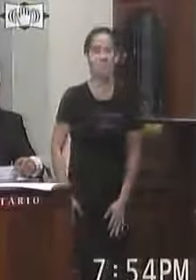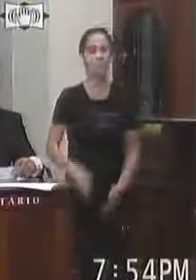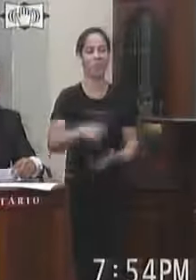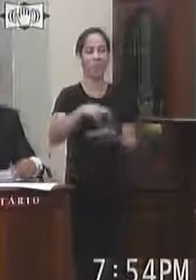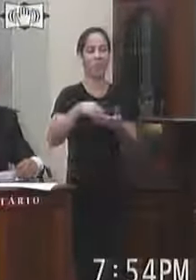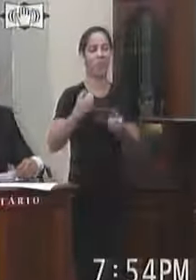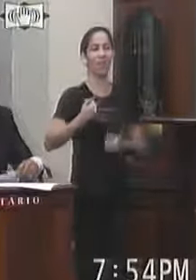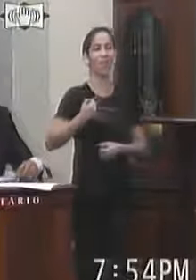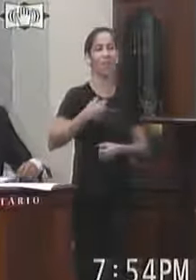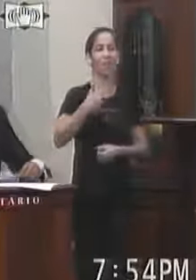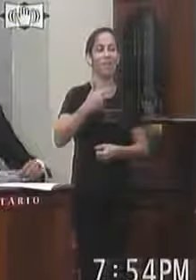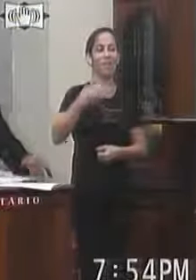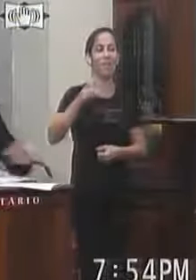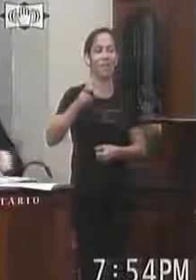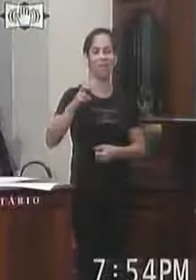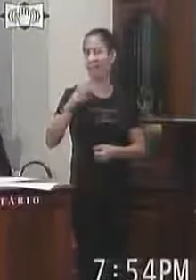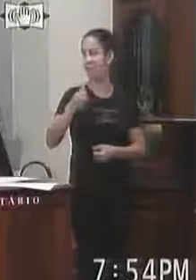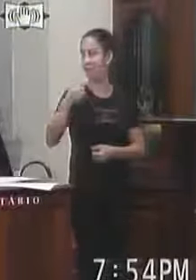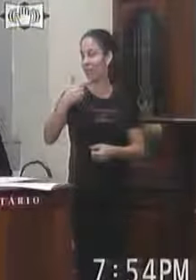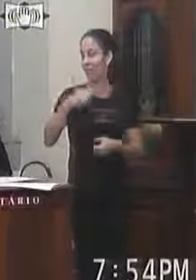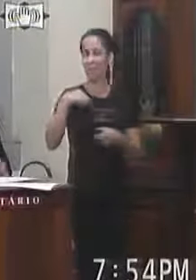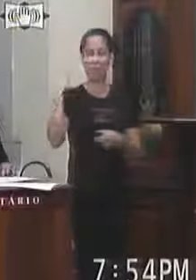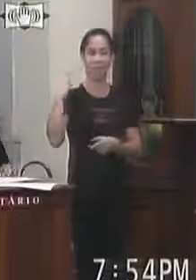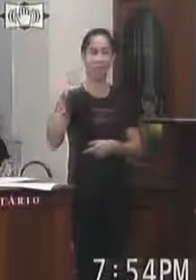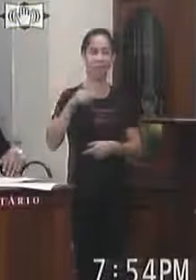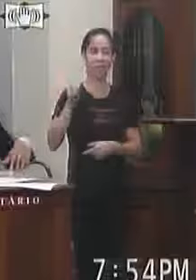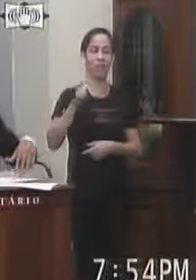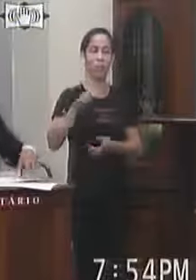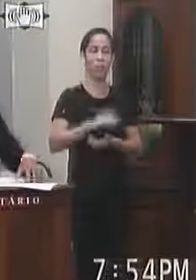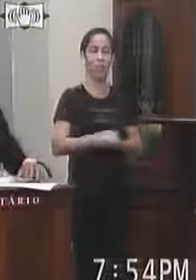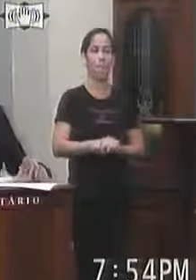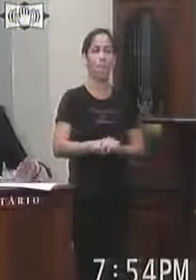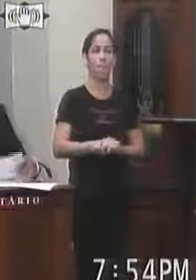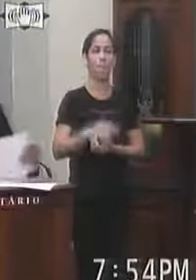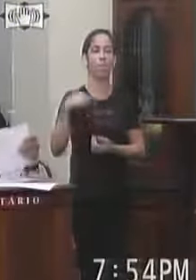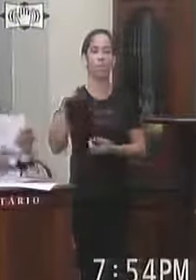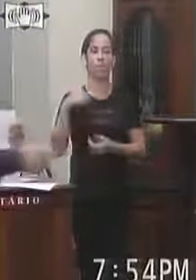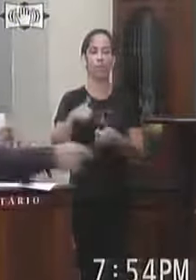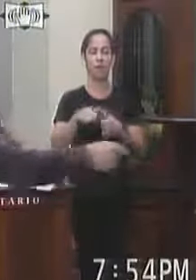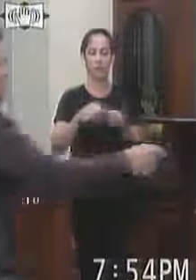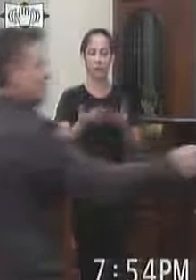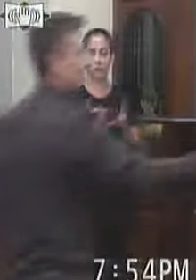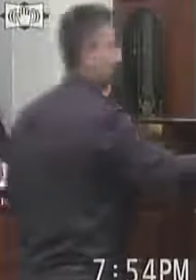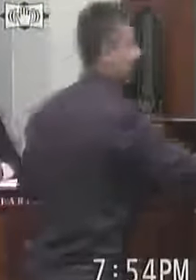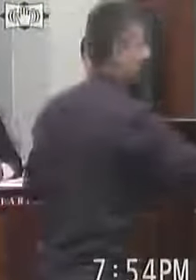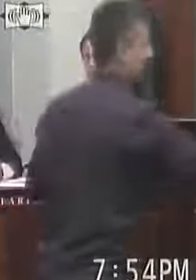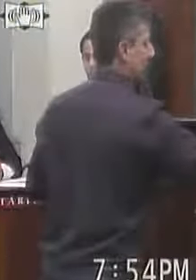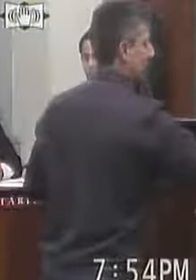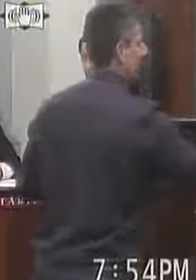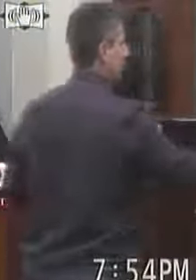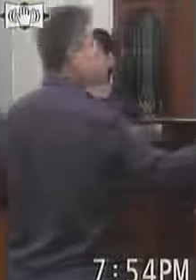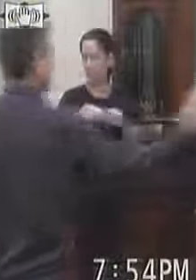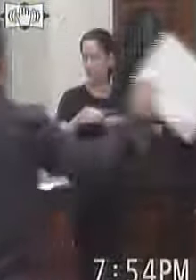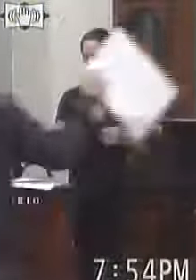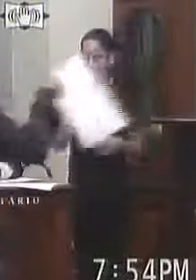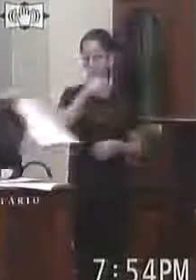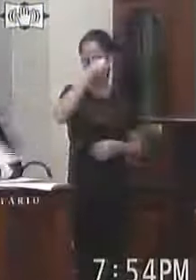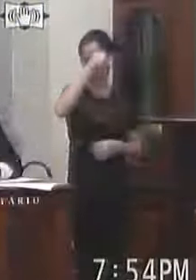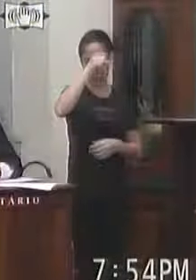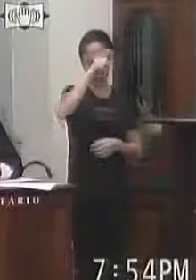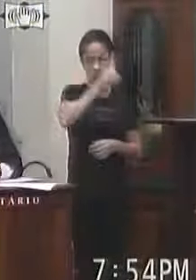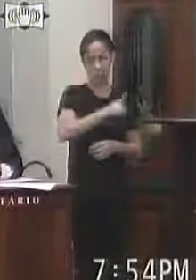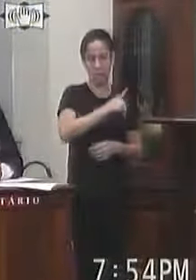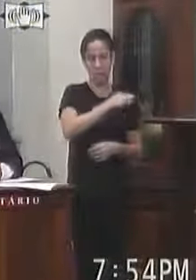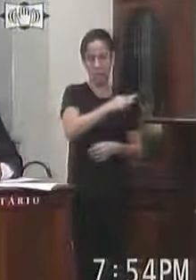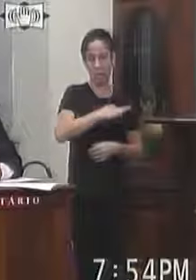requerimento 262 do vereador professor Rafael o vereador com assento nessa casa legislativa requer o excelentíssimo deputado